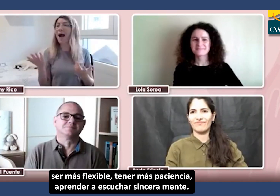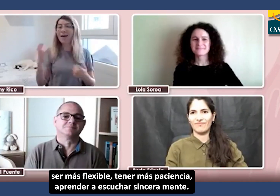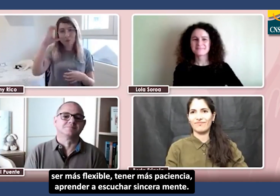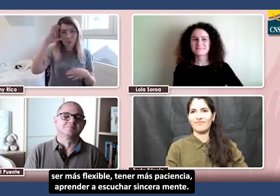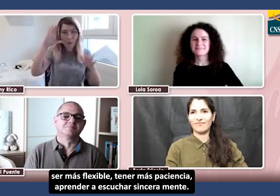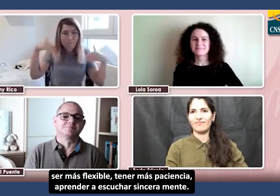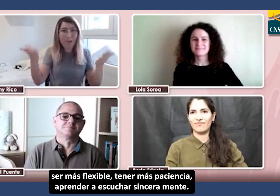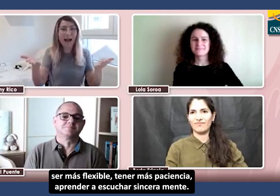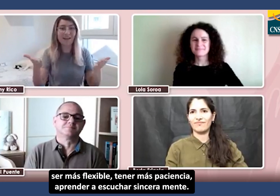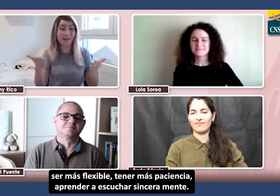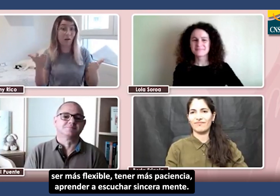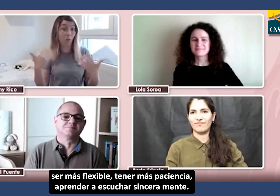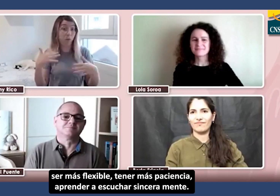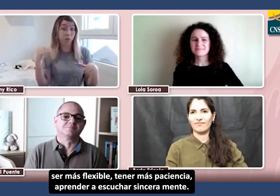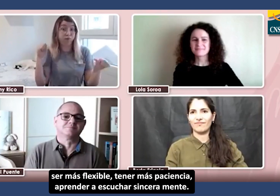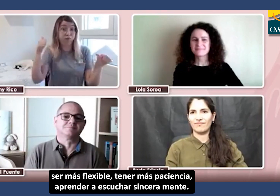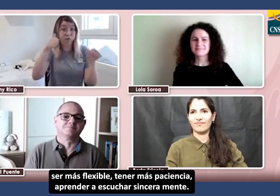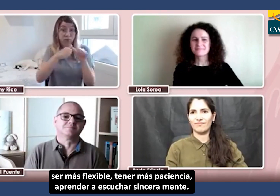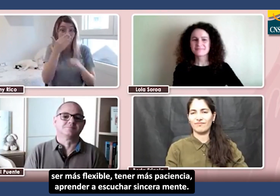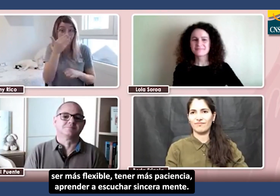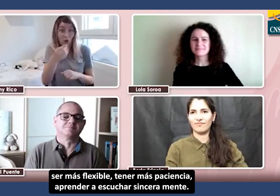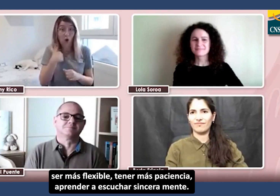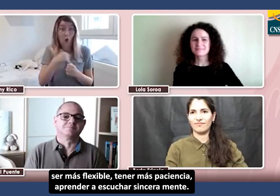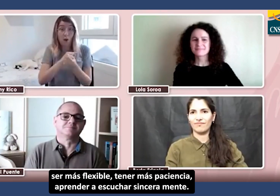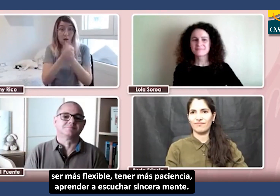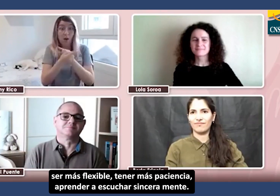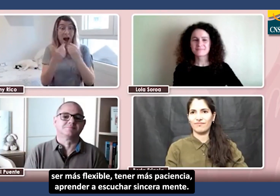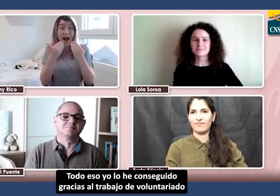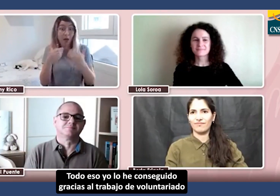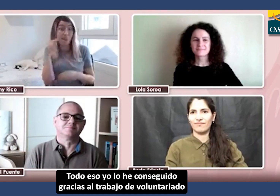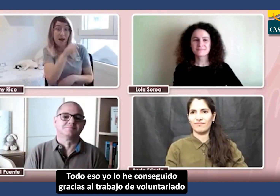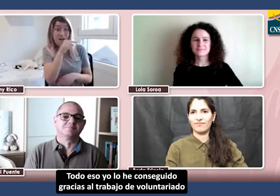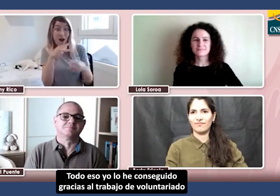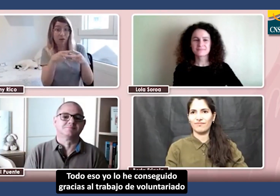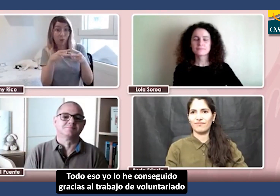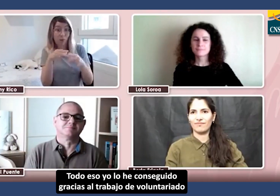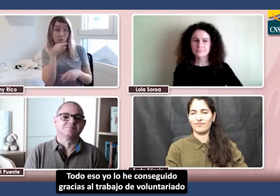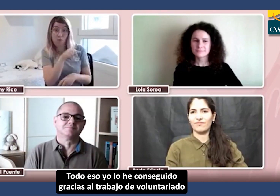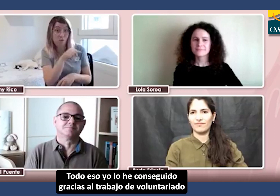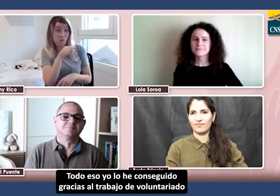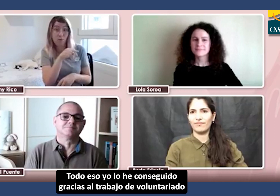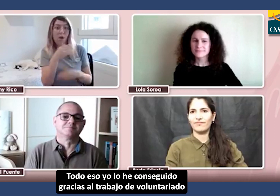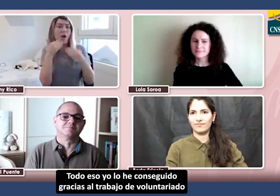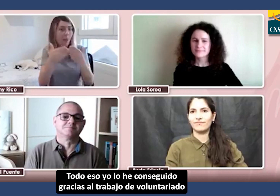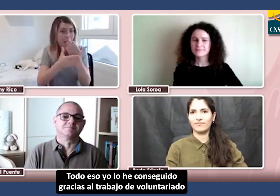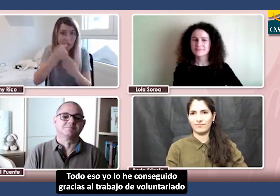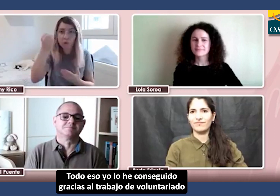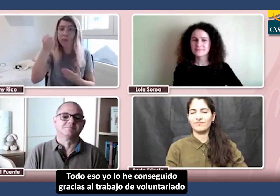habilidades sociales, ser más flexible, tener más paciencia, aprender a escuchar. Sinceramente, todo eso yo lo he conseguido